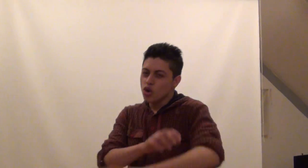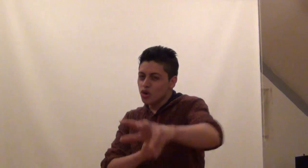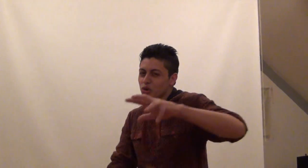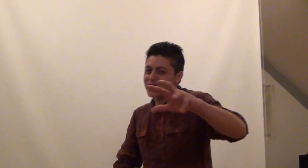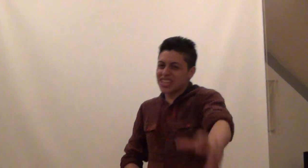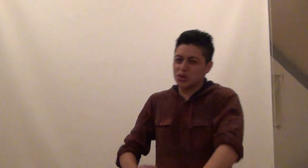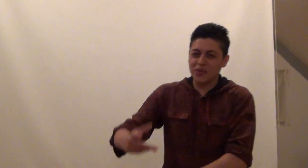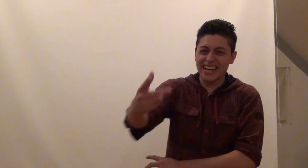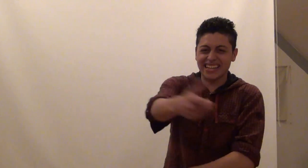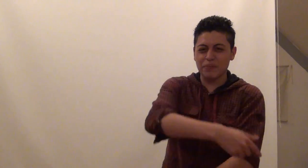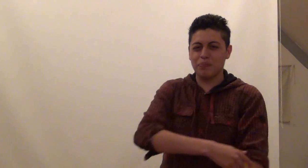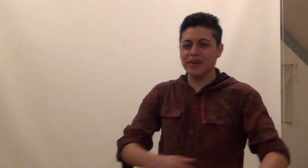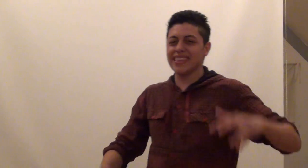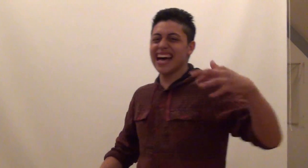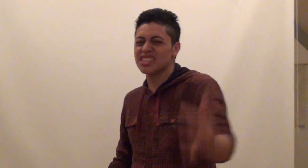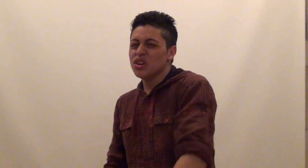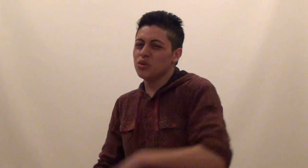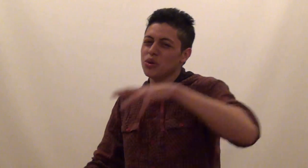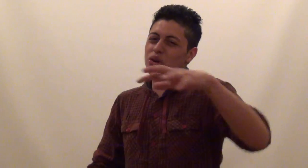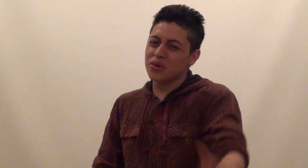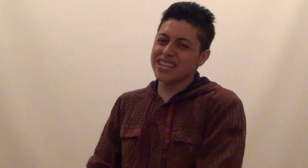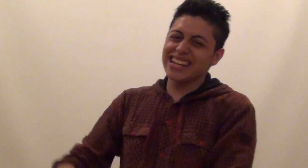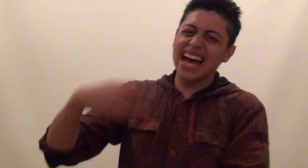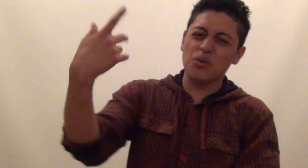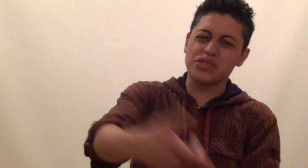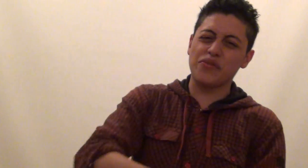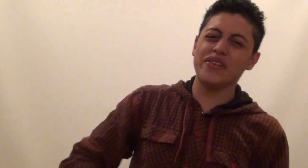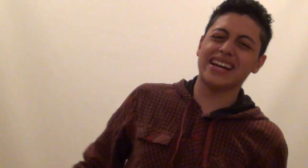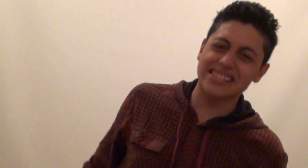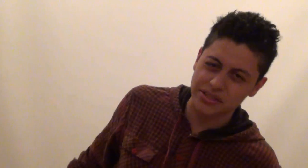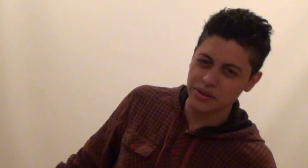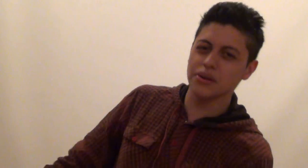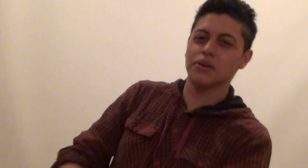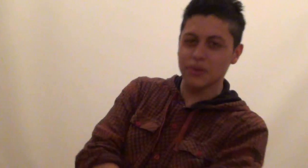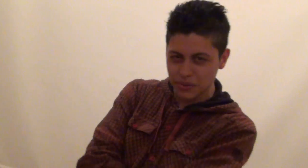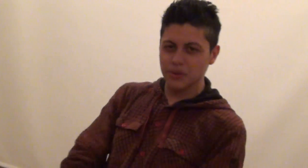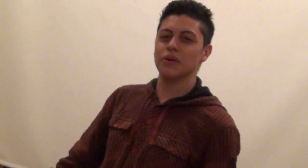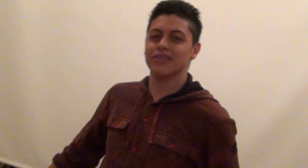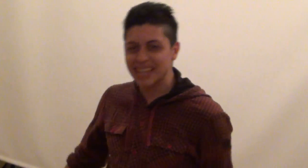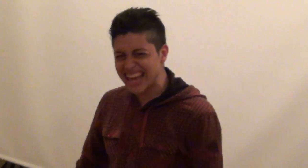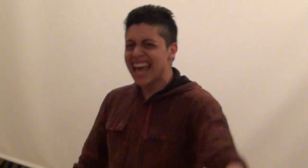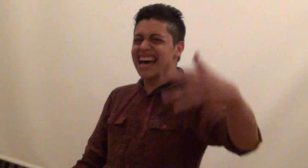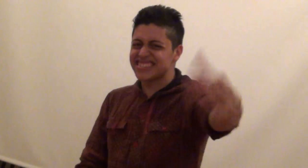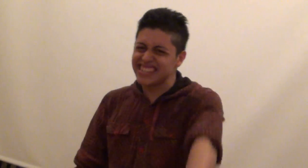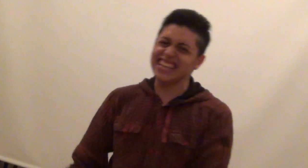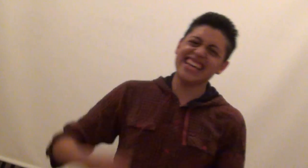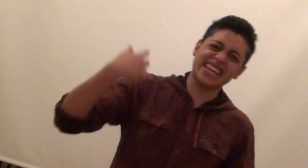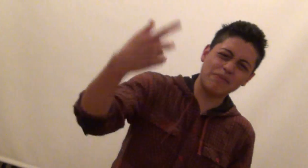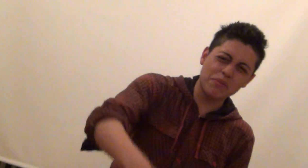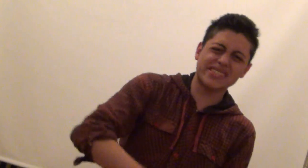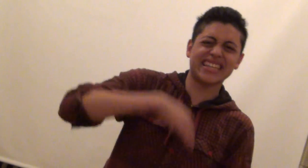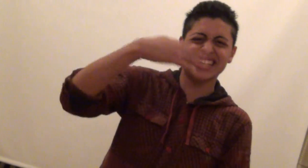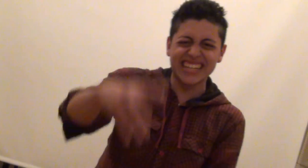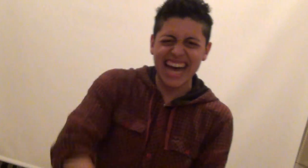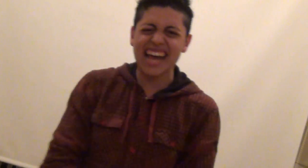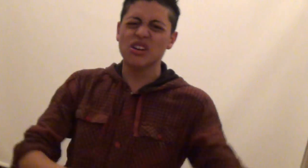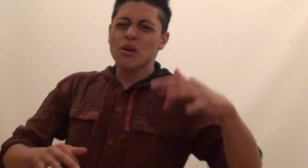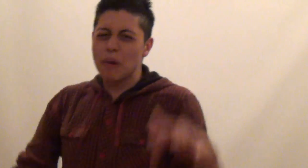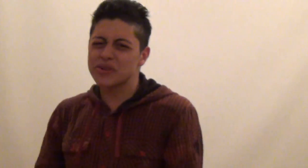Toda ayuda que pidas Te encontrará justificación Así que vamos a tirar Vamos